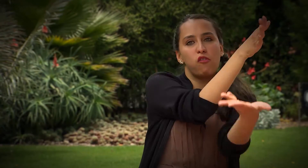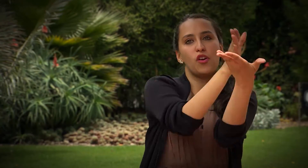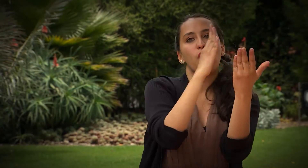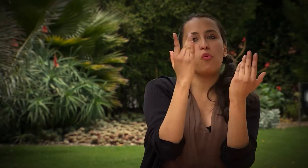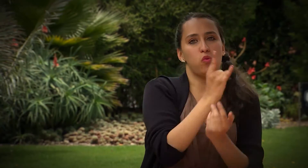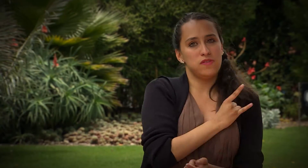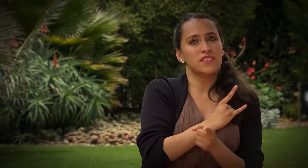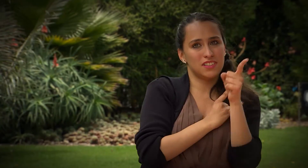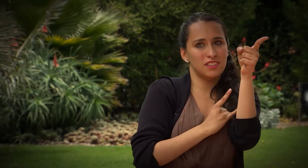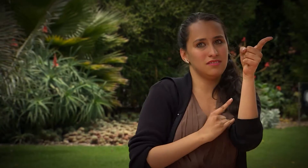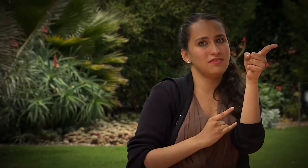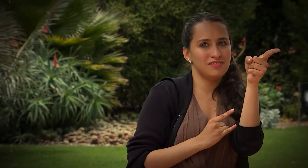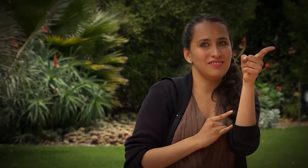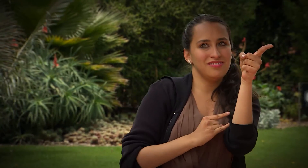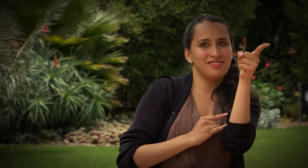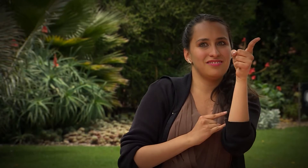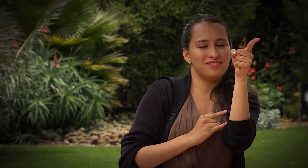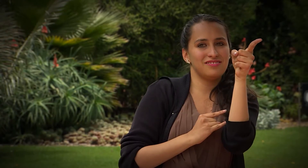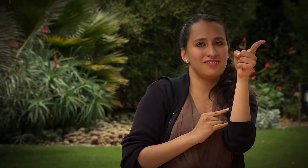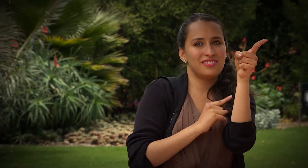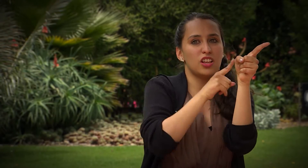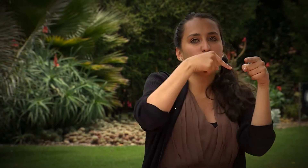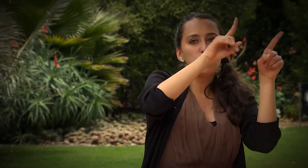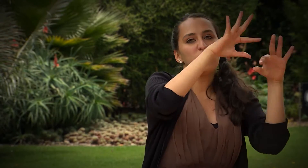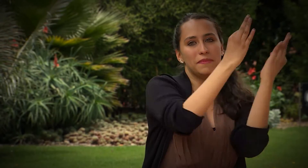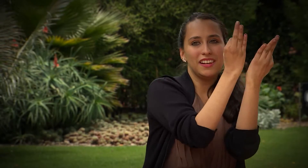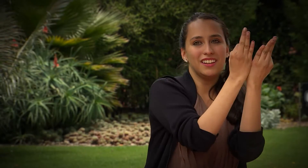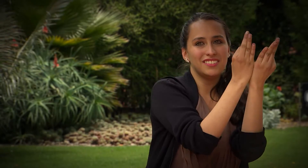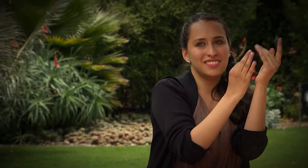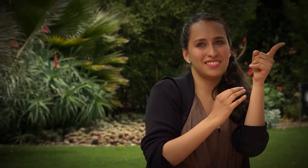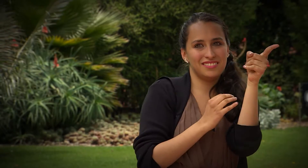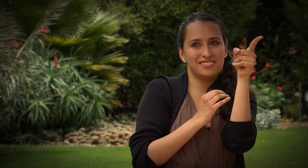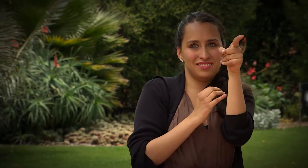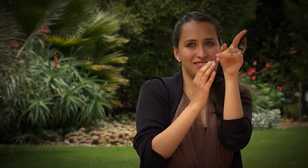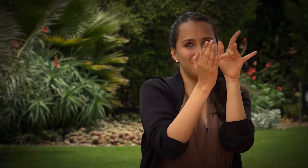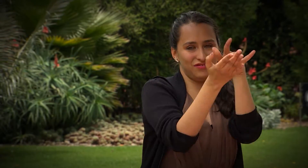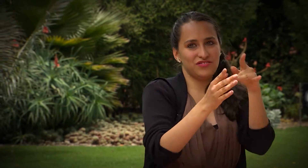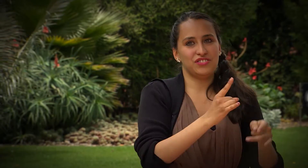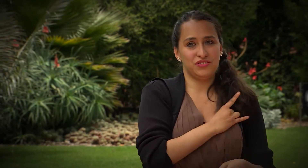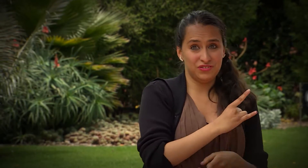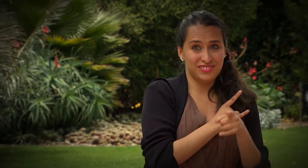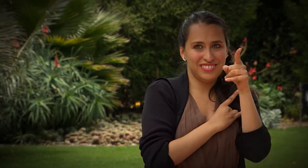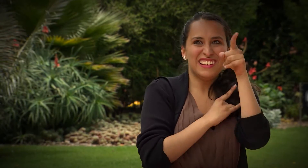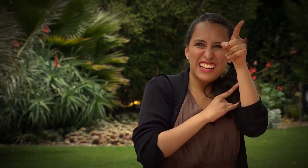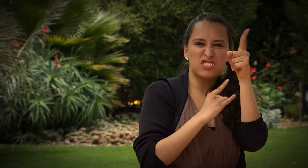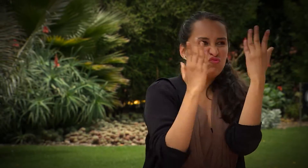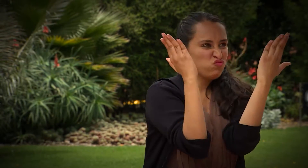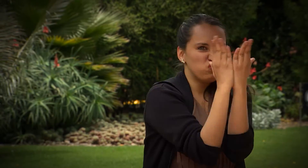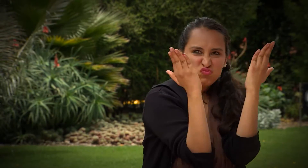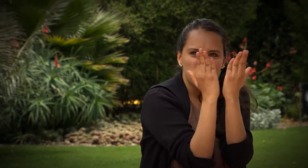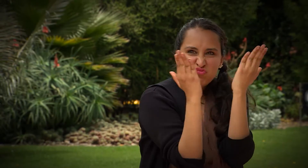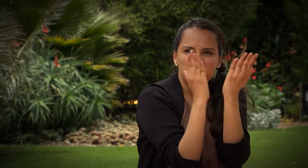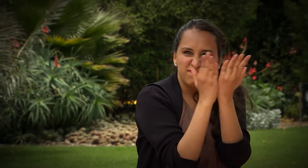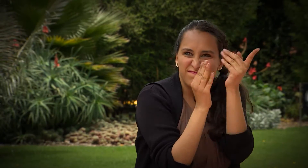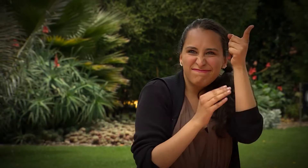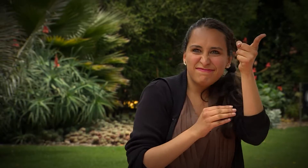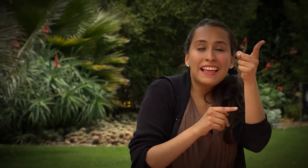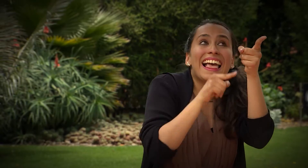fue la primera en la familia que fue a la universidad, se preparó, estudió